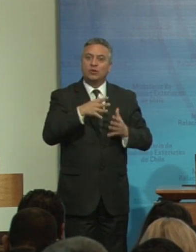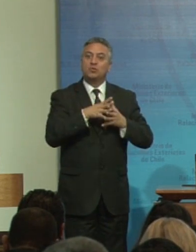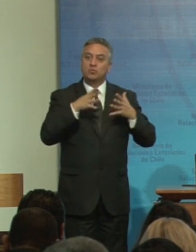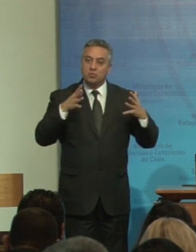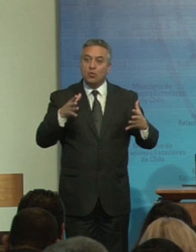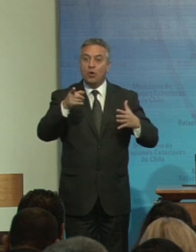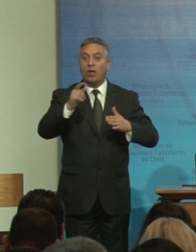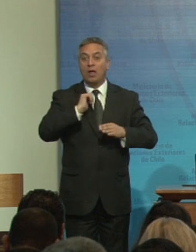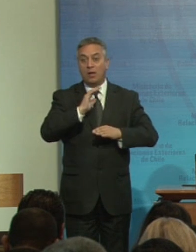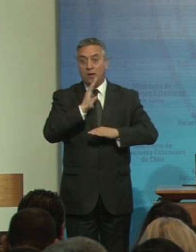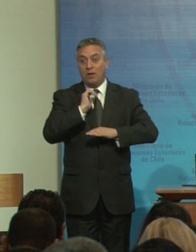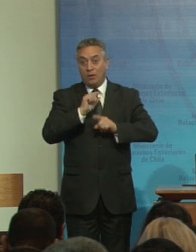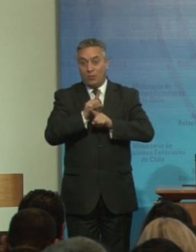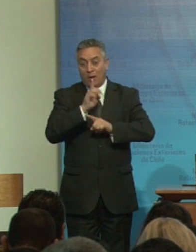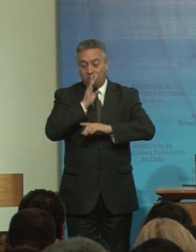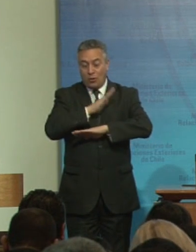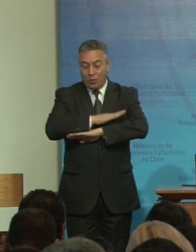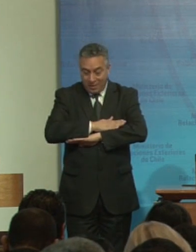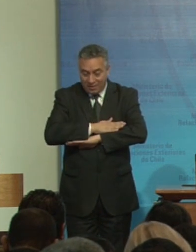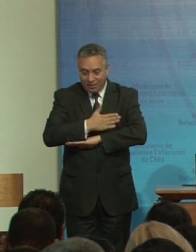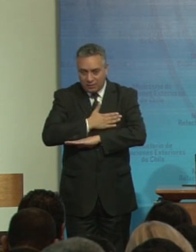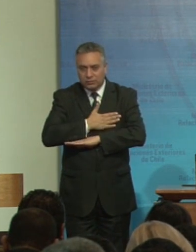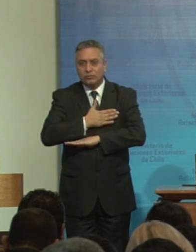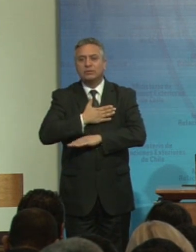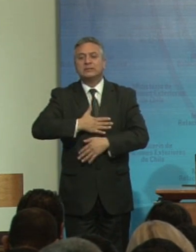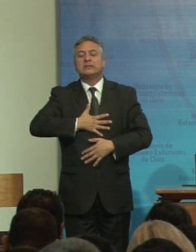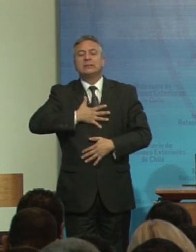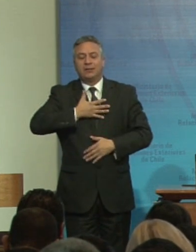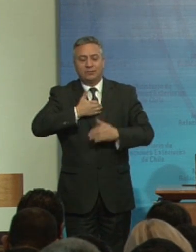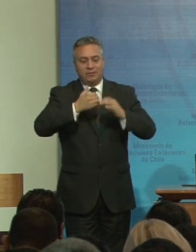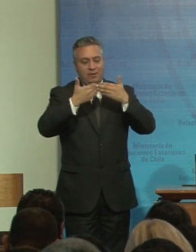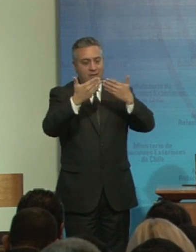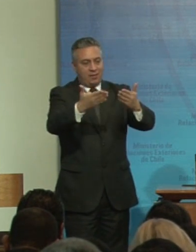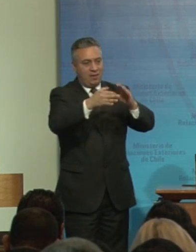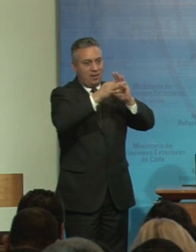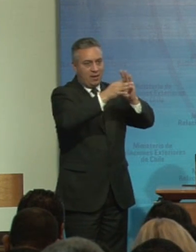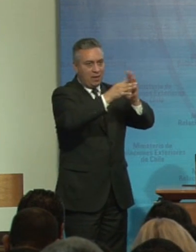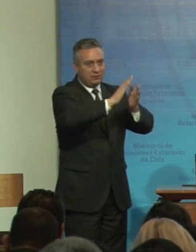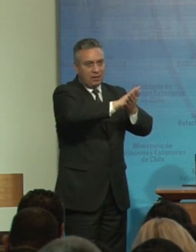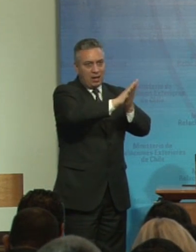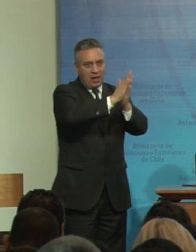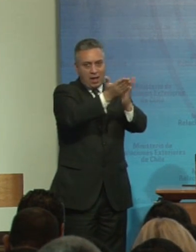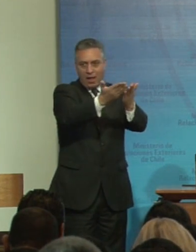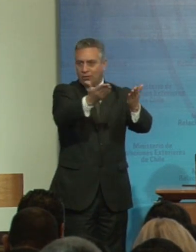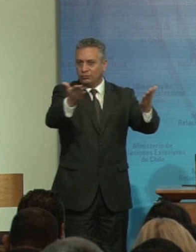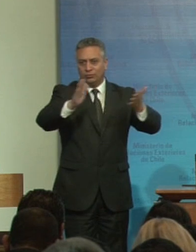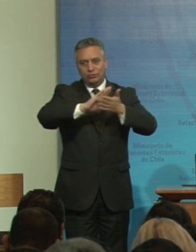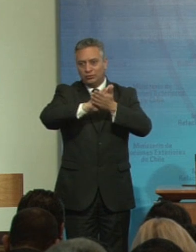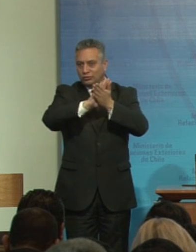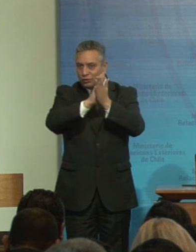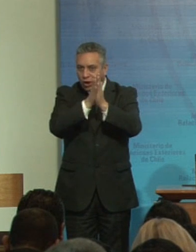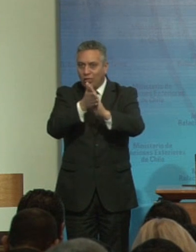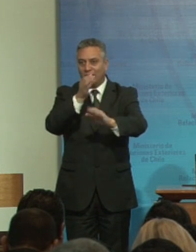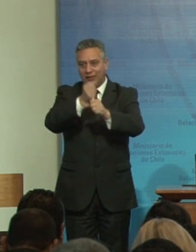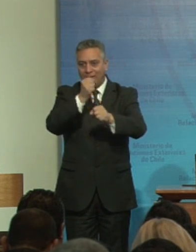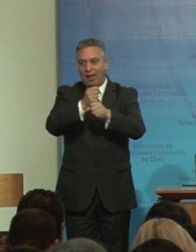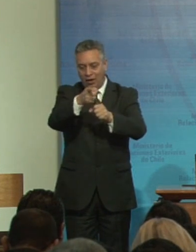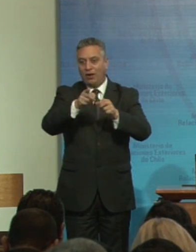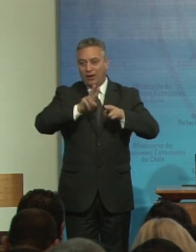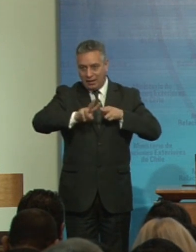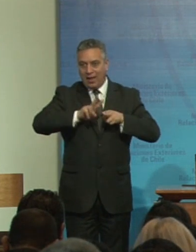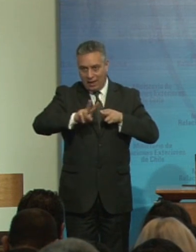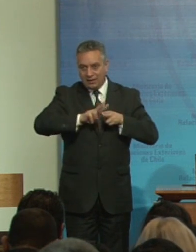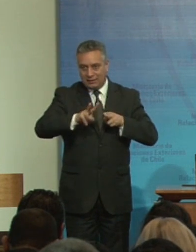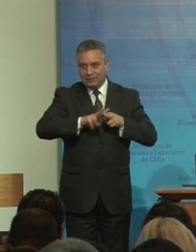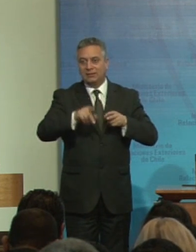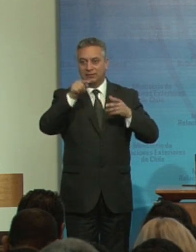siento es que tengo que dar gracias gracias a todos gracias a todos por todo el trabajo que cada uno realiza en distintos